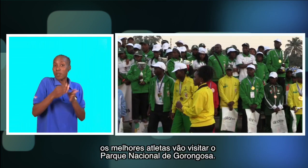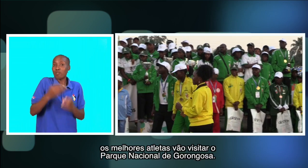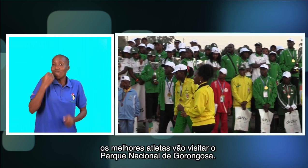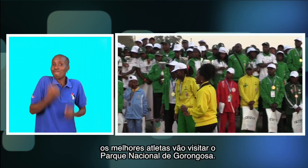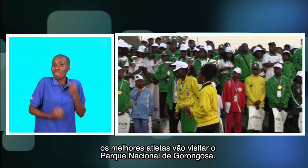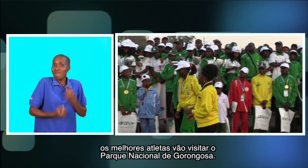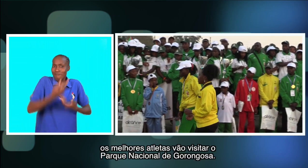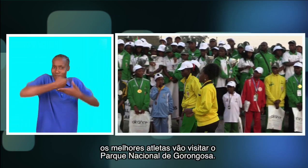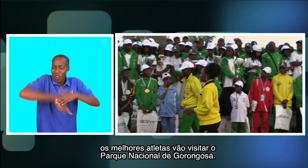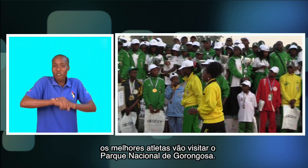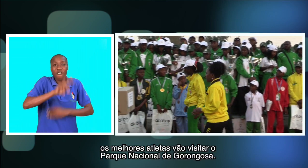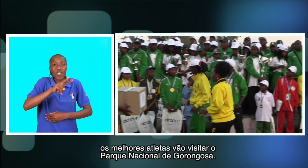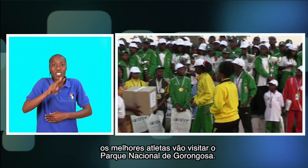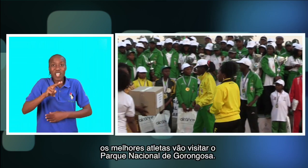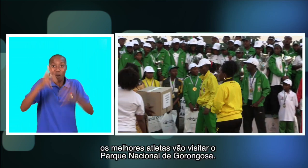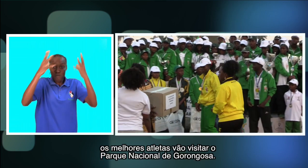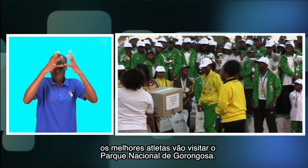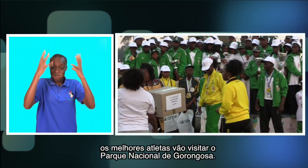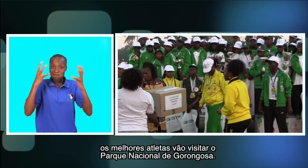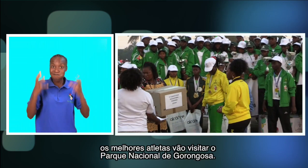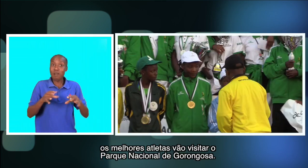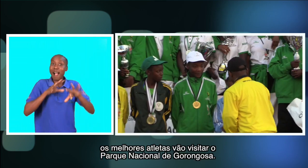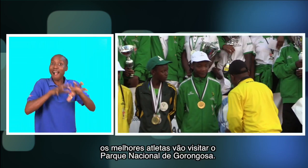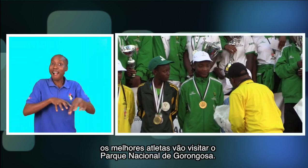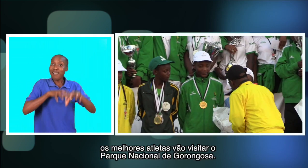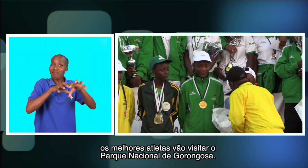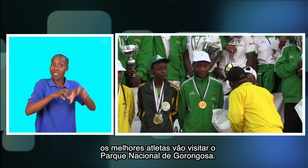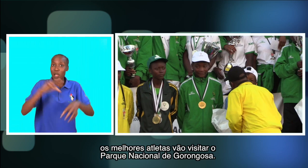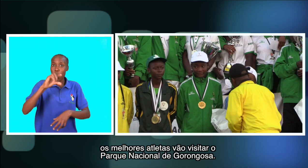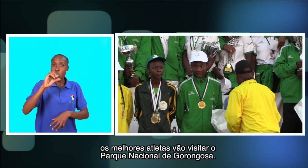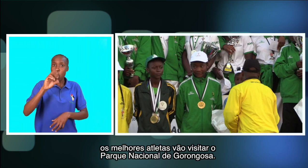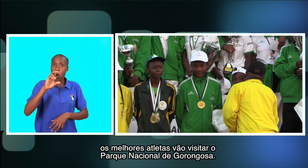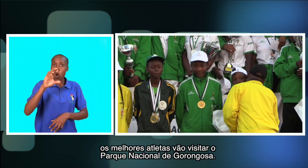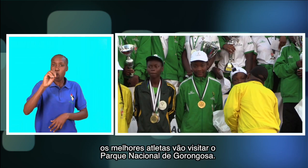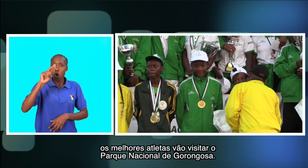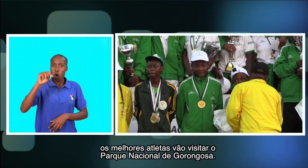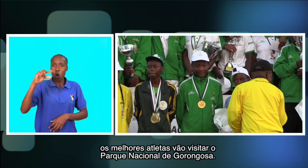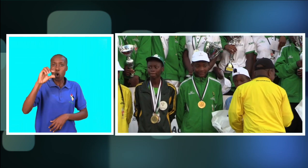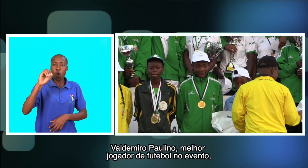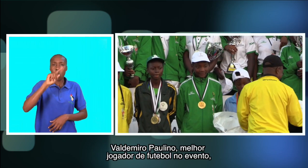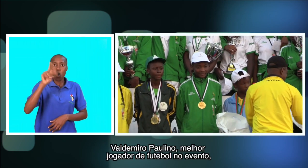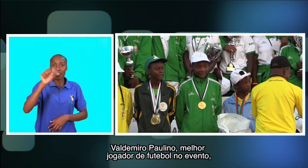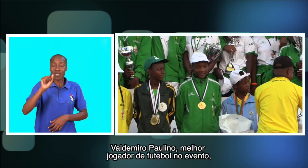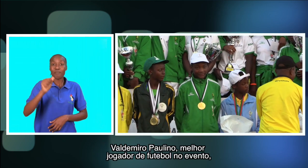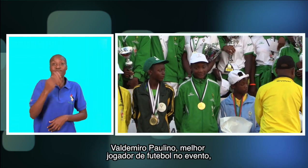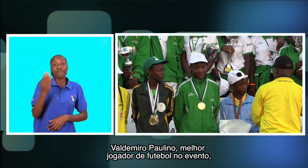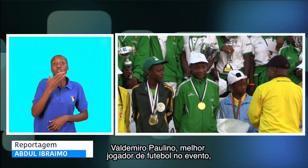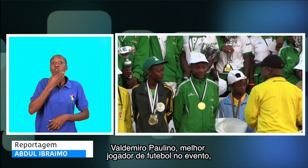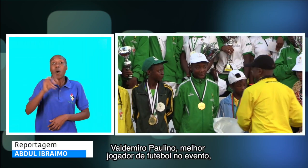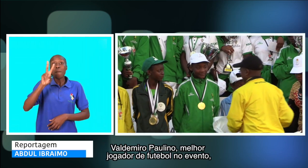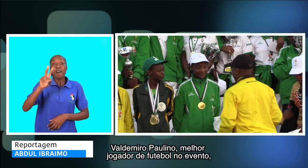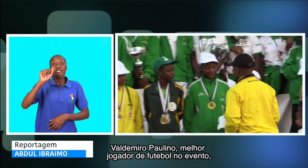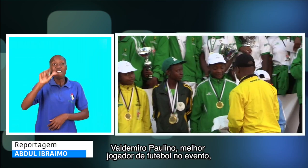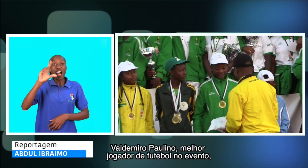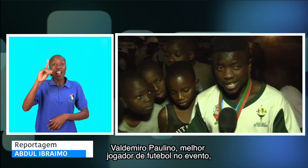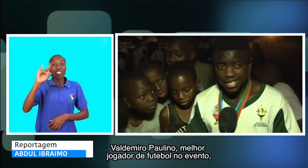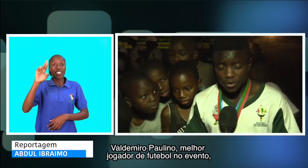atletas vão visitar o Parque Nacional de Gorongosa. Valdemir Paulino, melhor